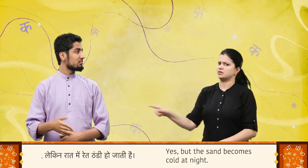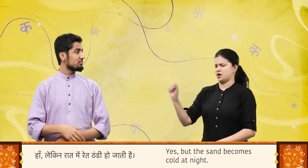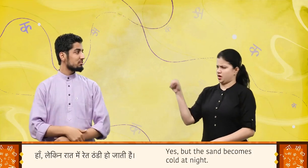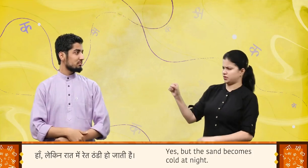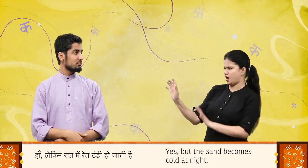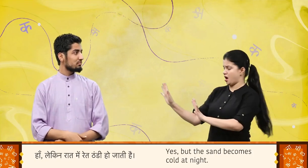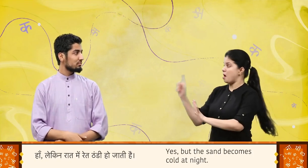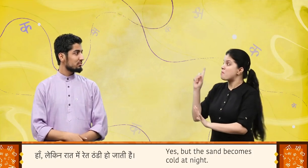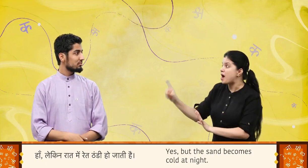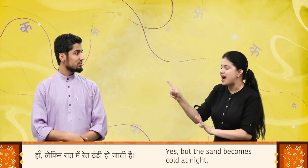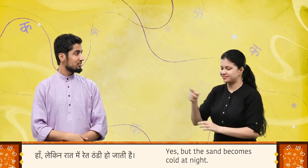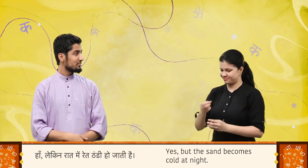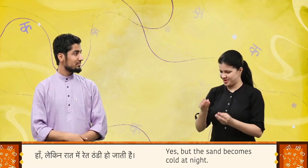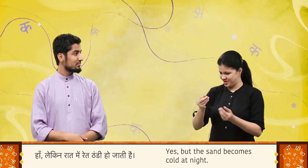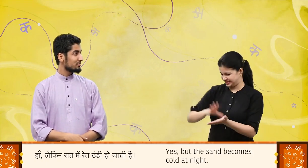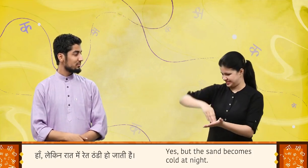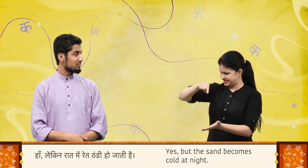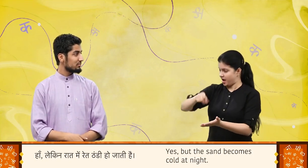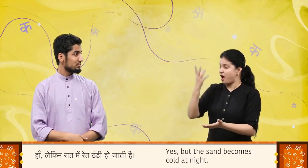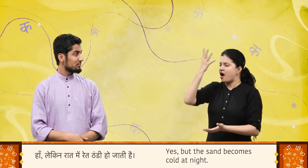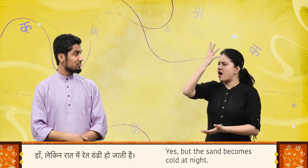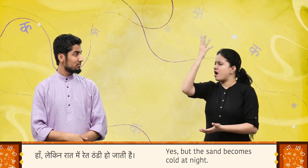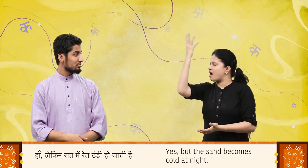हाँ! लेकिन रात में ठंडी हो जाती है